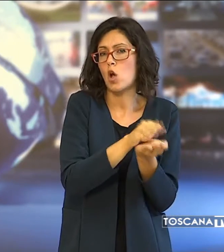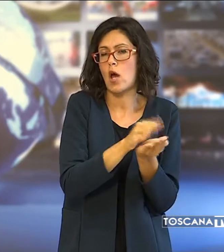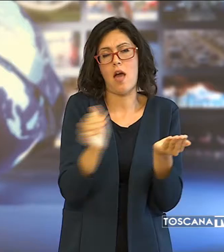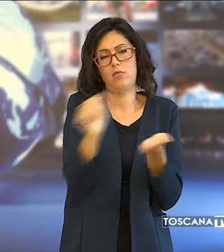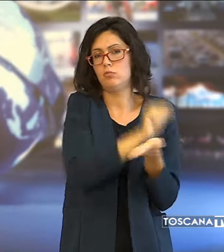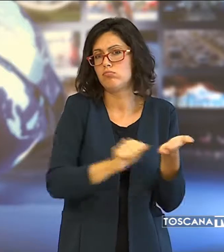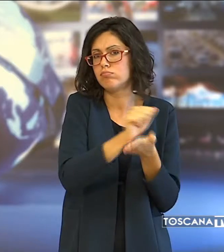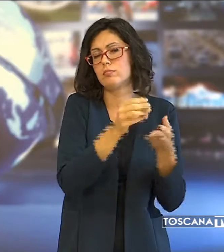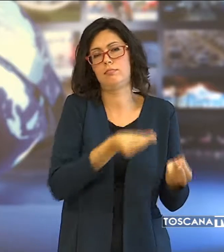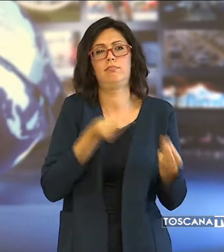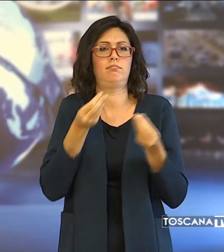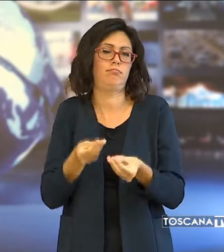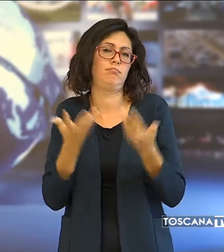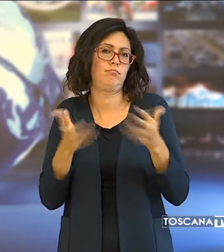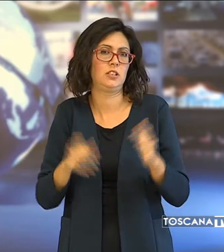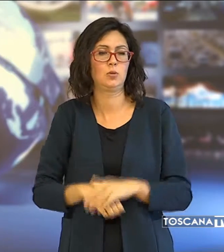al provider.